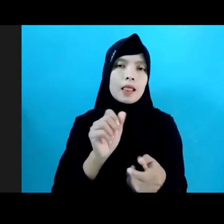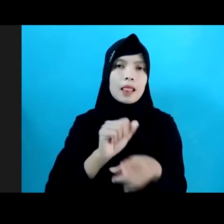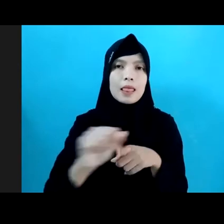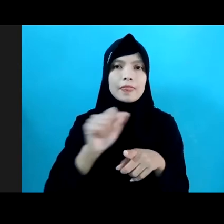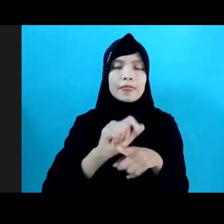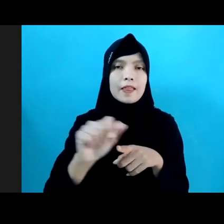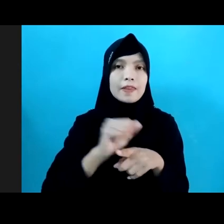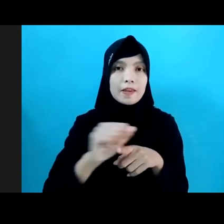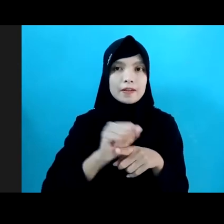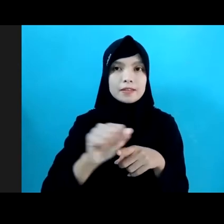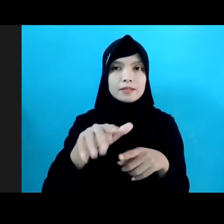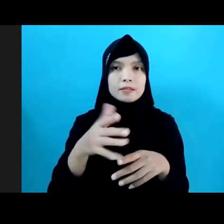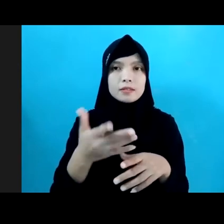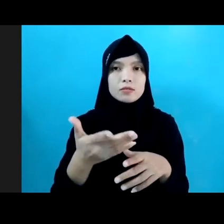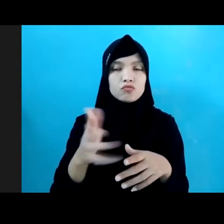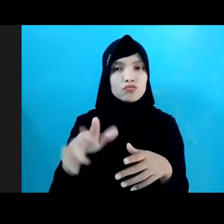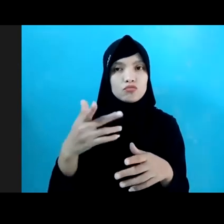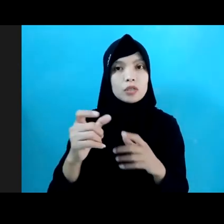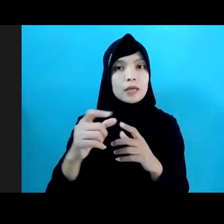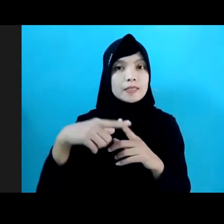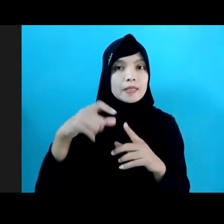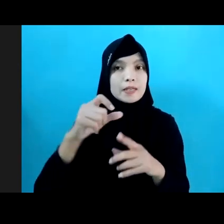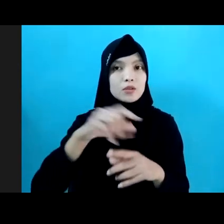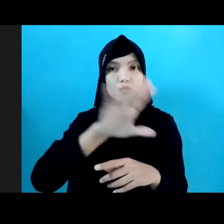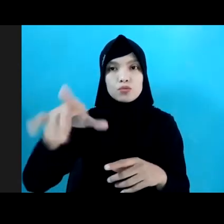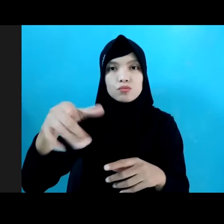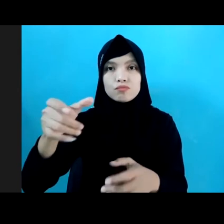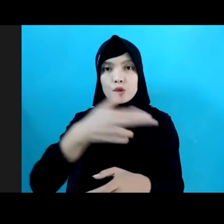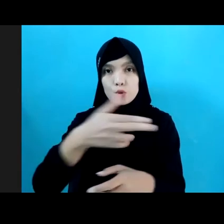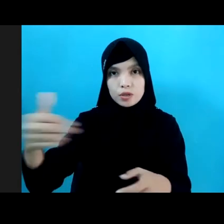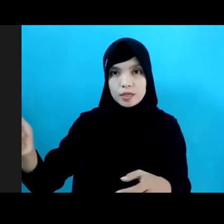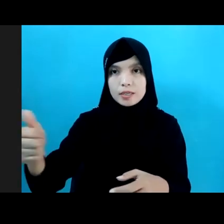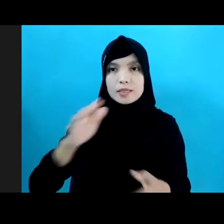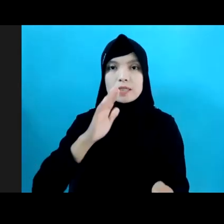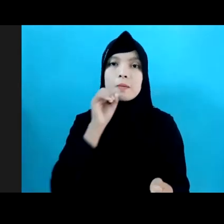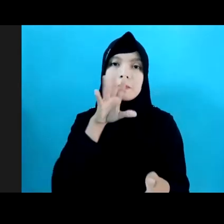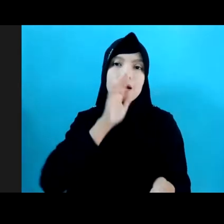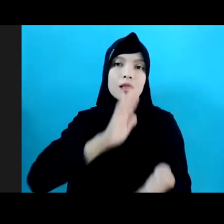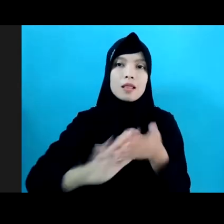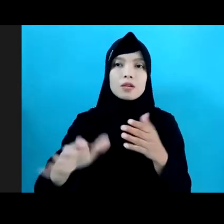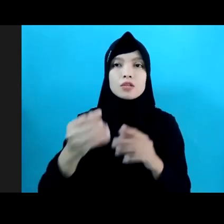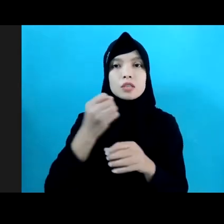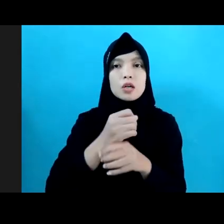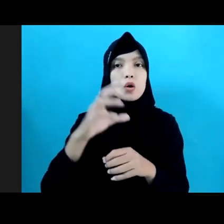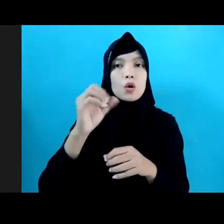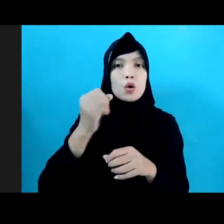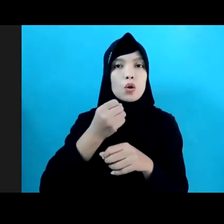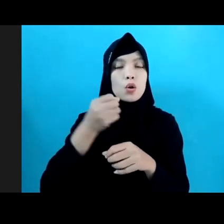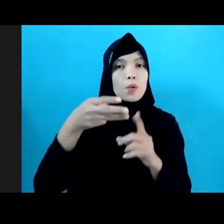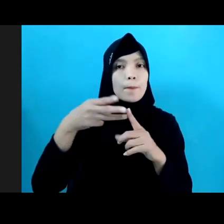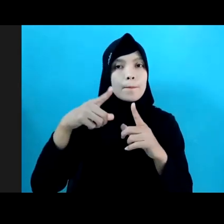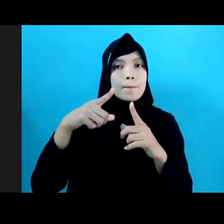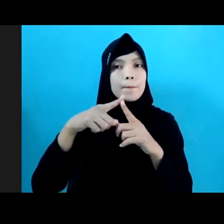the Children dari berbagai daerah di Indonesia yang akan disampaikan secara langsung oleh local champions sebagai mitra kerja kita